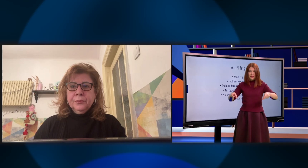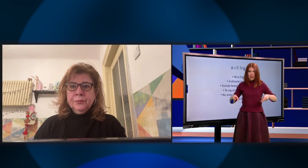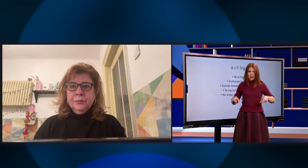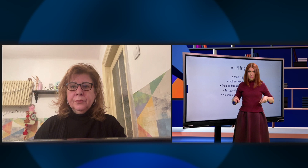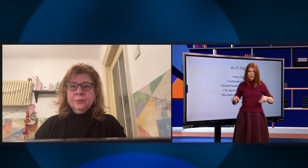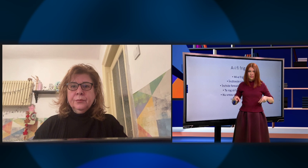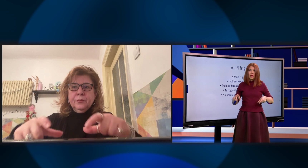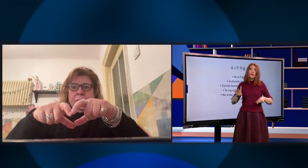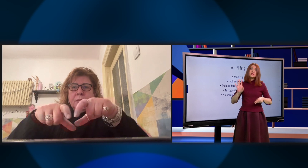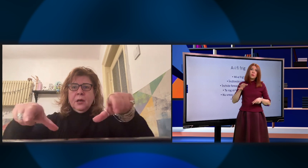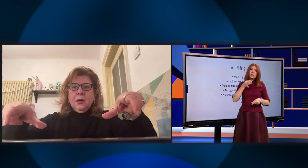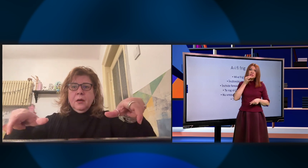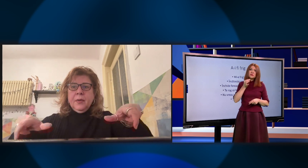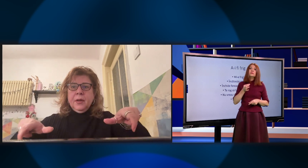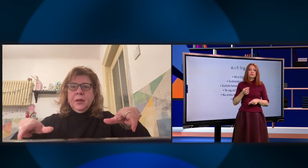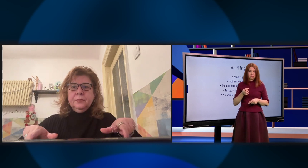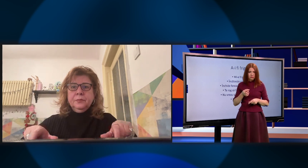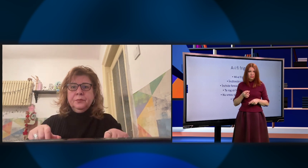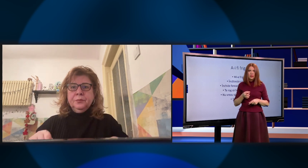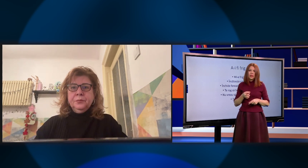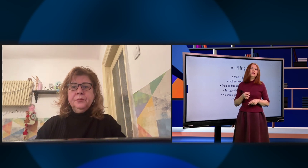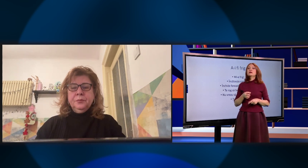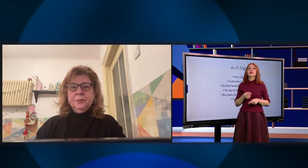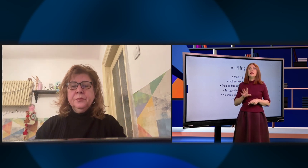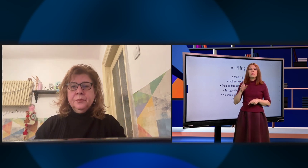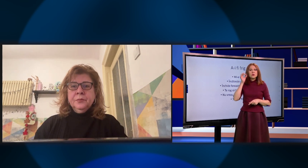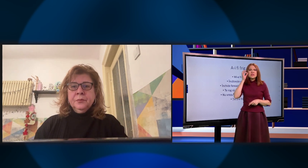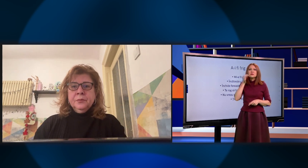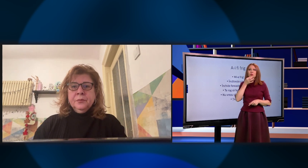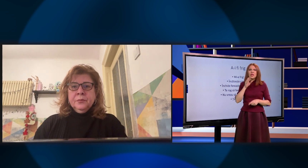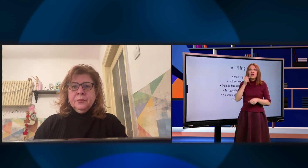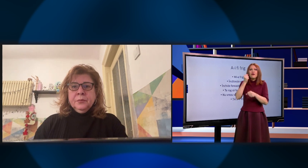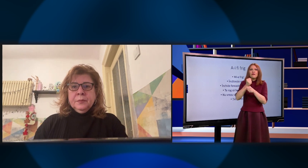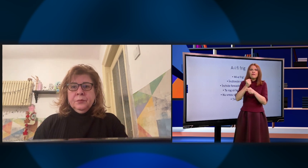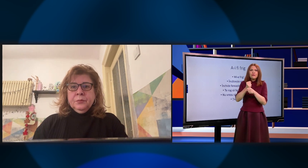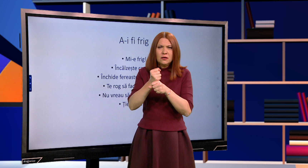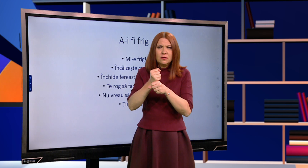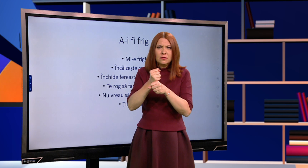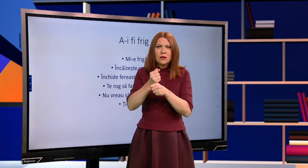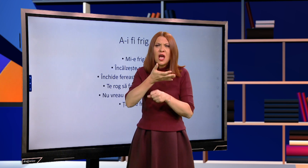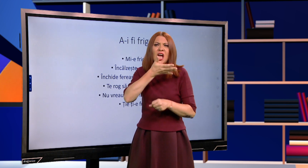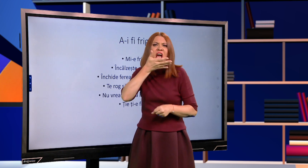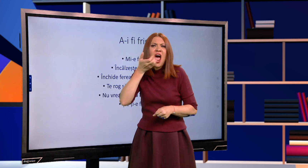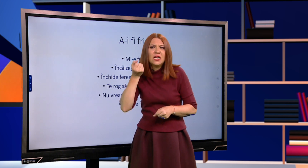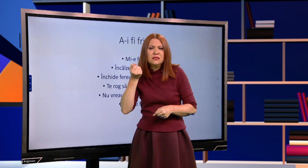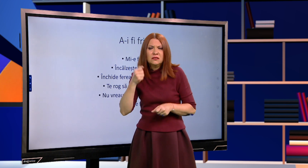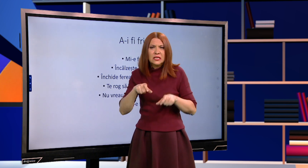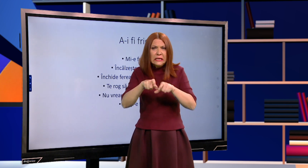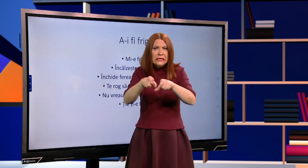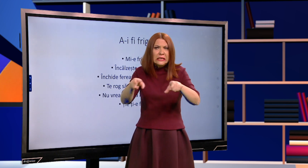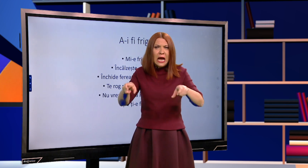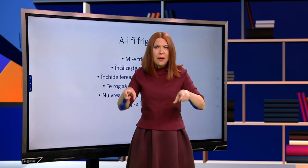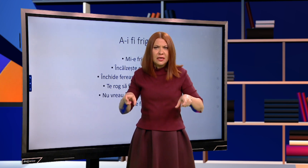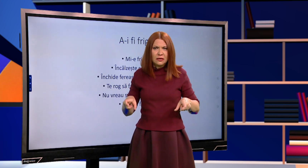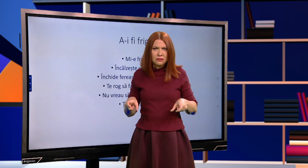Camera. Sau poți să spui, bine, poți să spui, fă cald